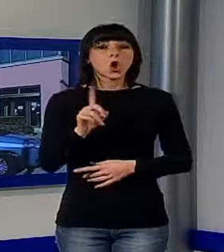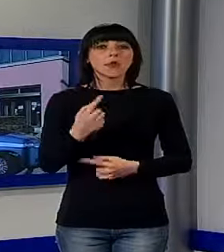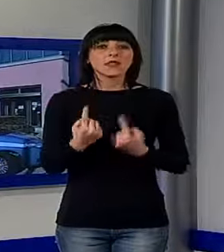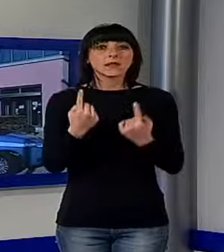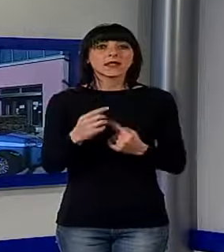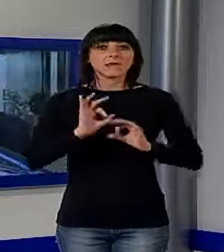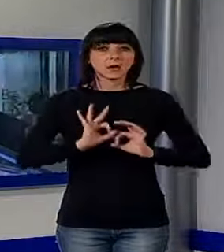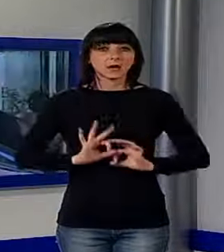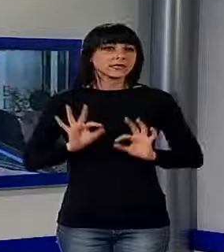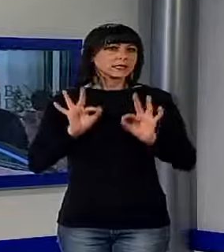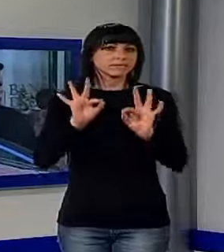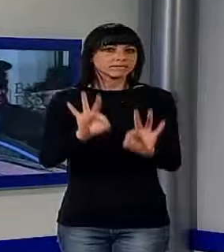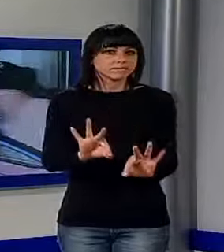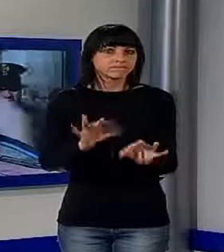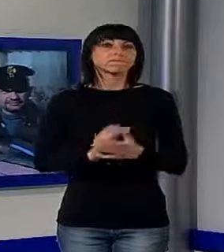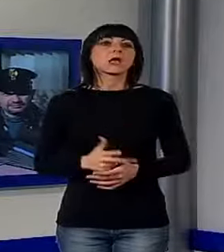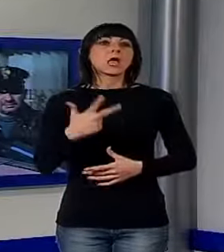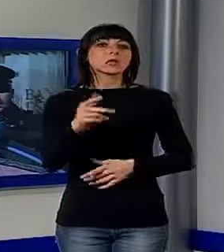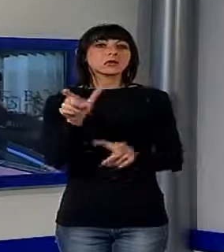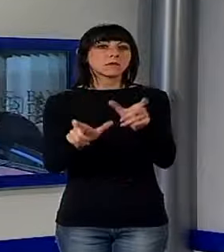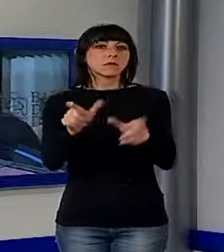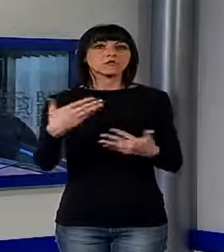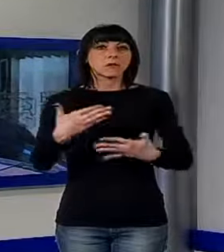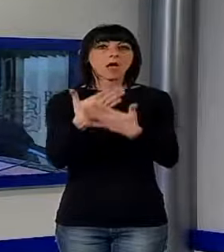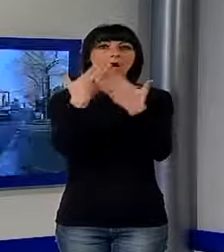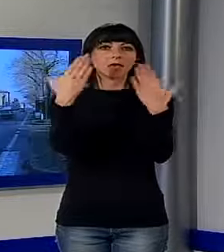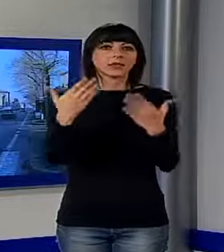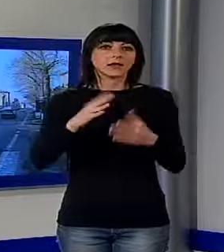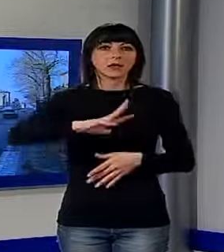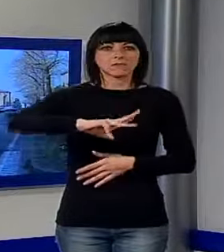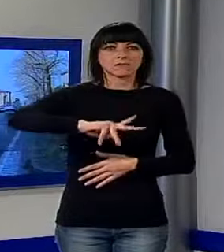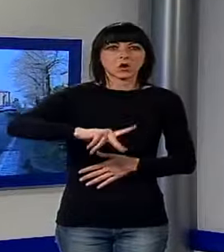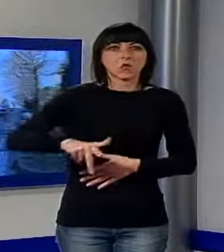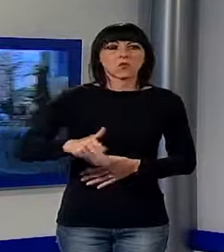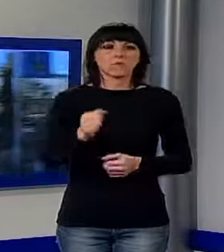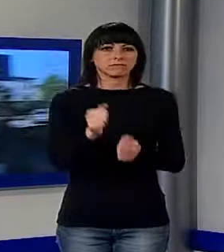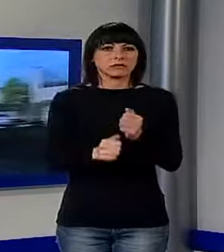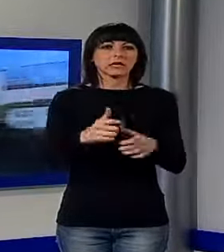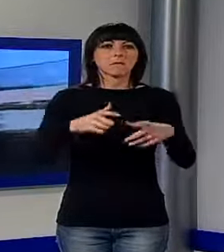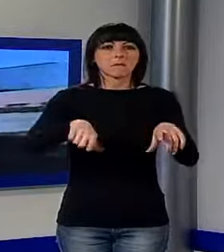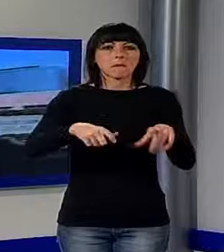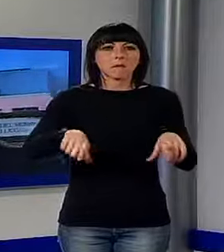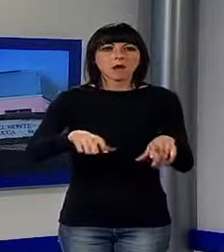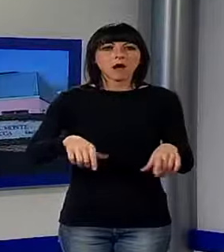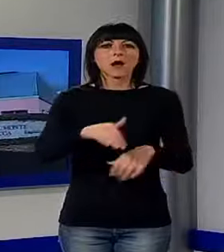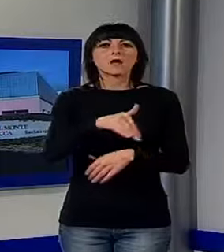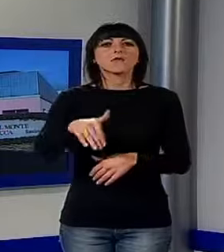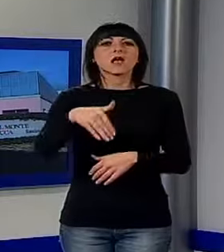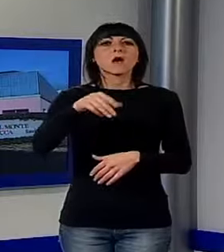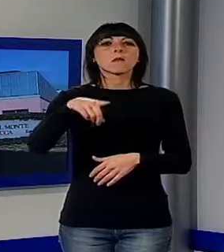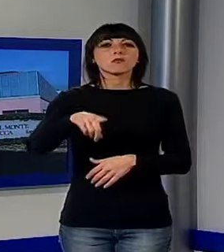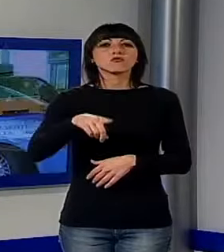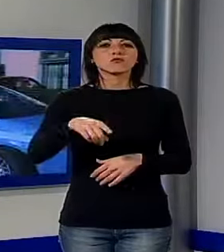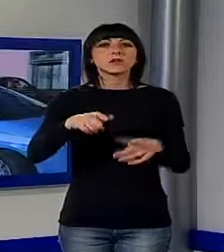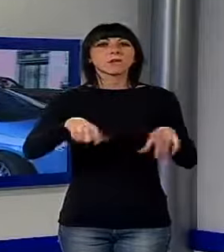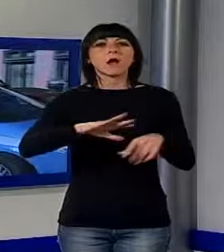della polizia. Tre uomini che nella prima mattinata avevano messo a segno una rapina ai danni della filiale di via Puccini della banca del Monte